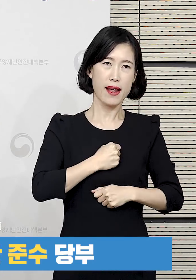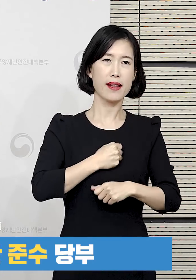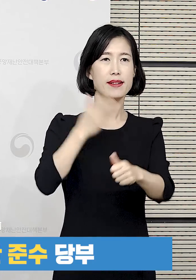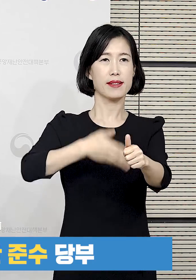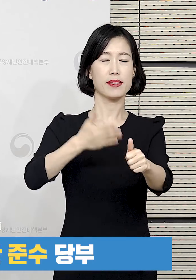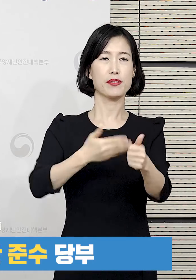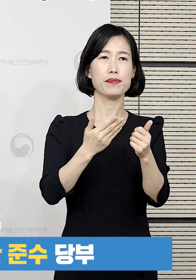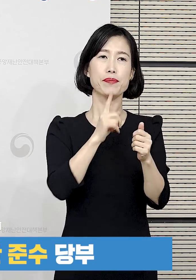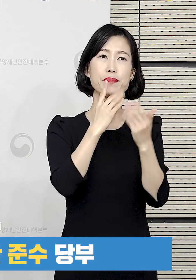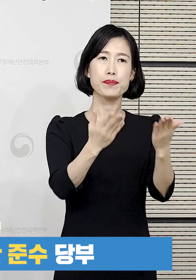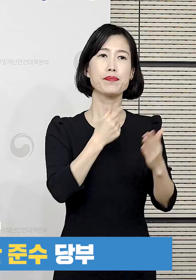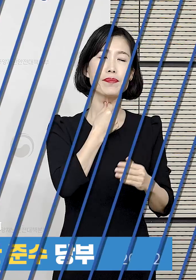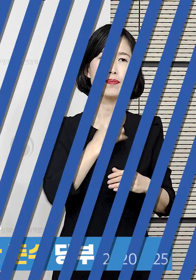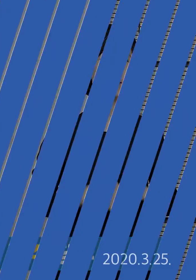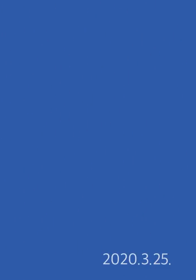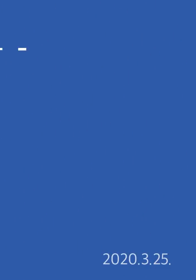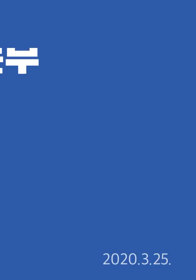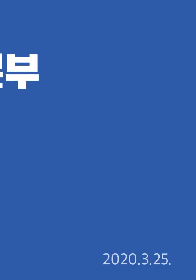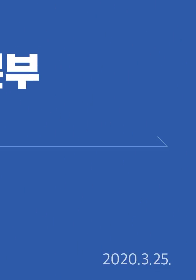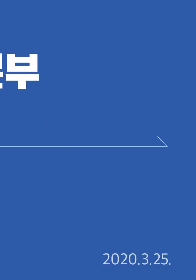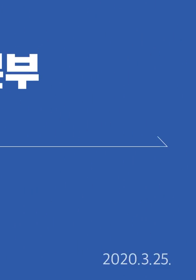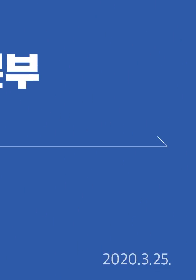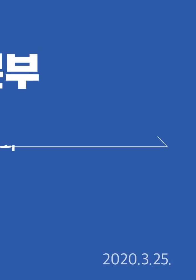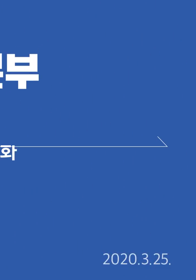당부 드리겠습니다.